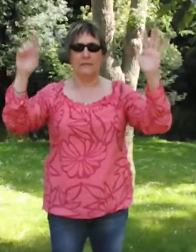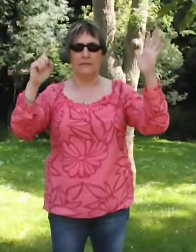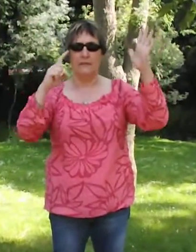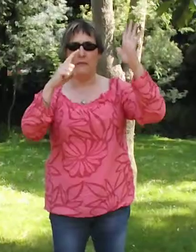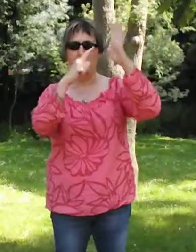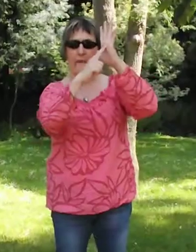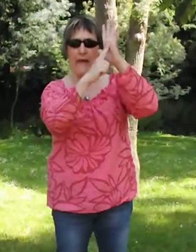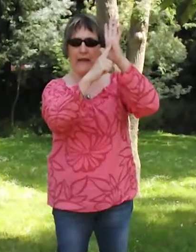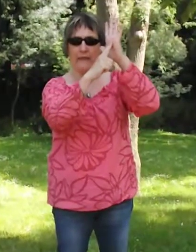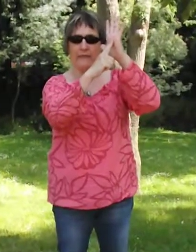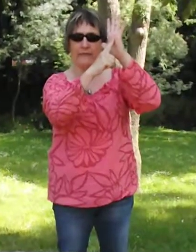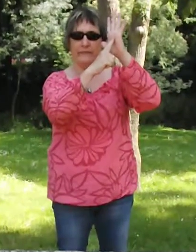mains,